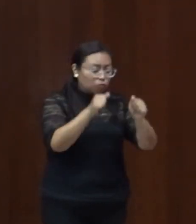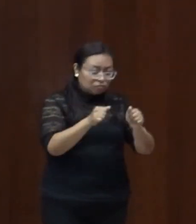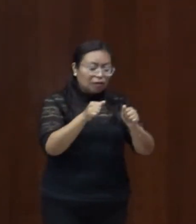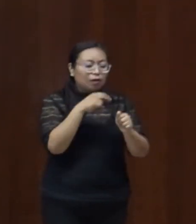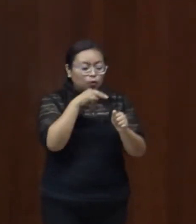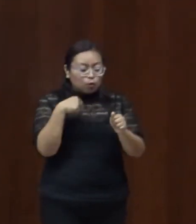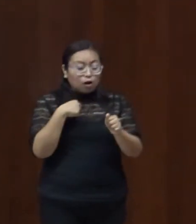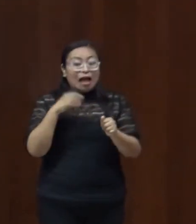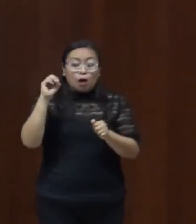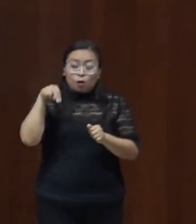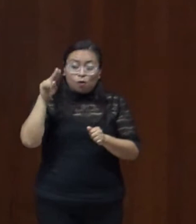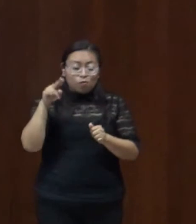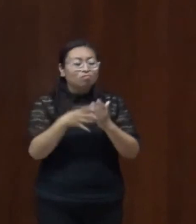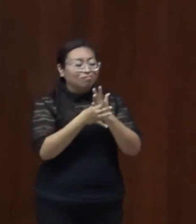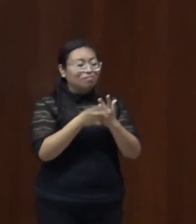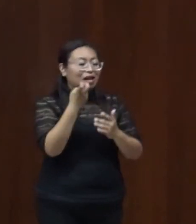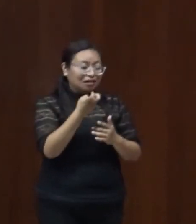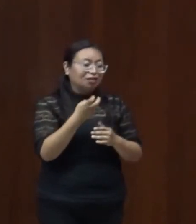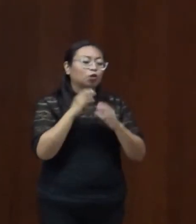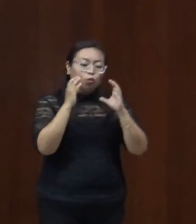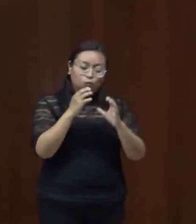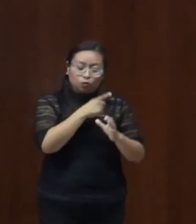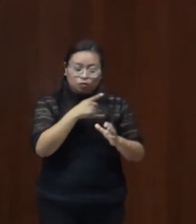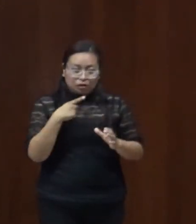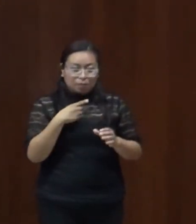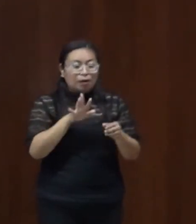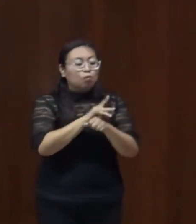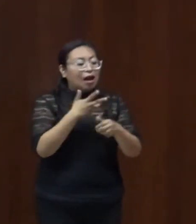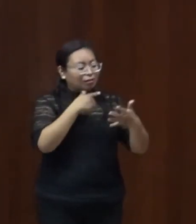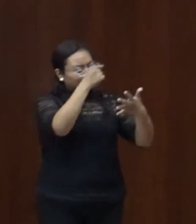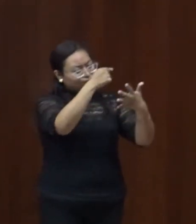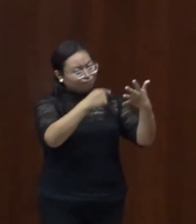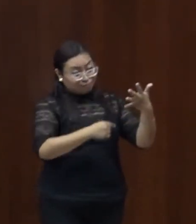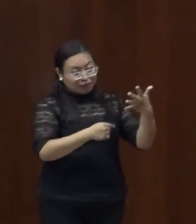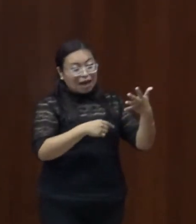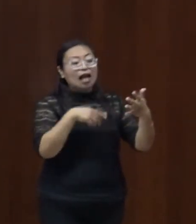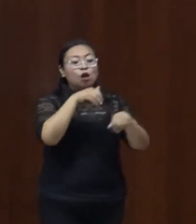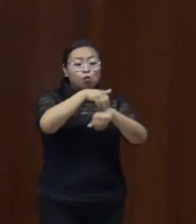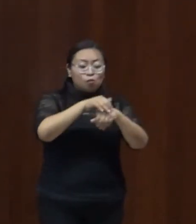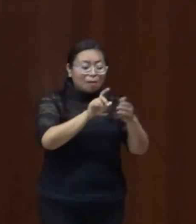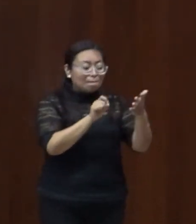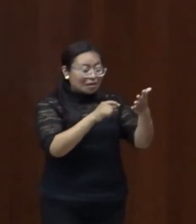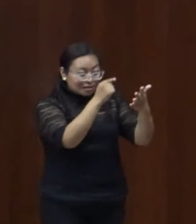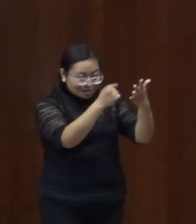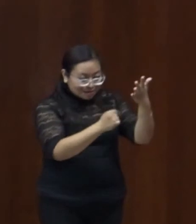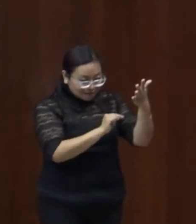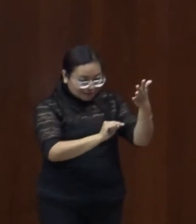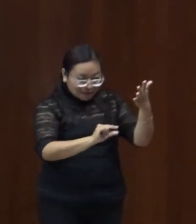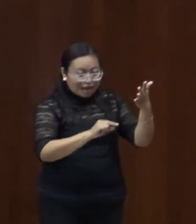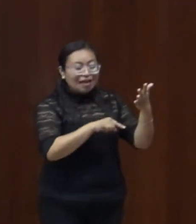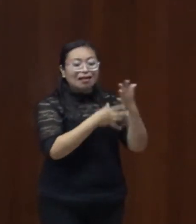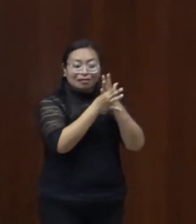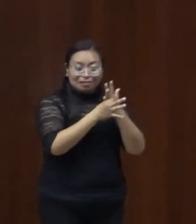Comité. En la observación número 20 dice que recomienda que el Estado adopte e implemente